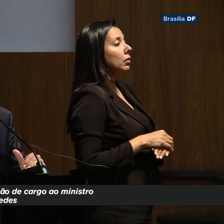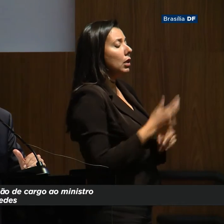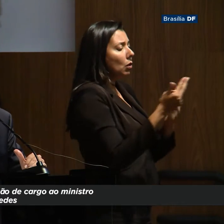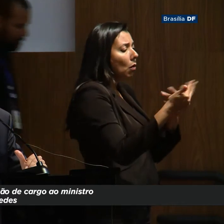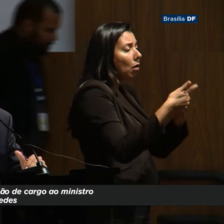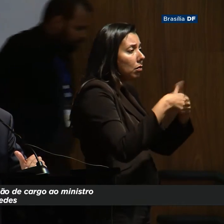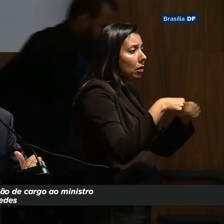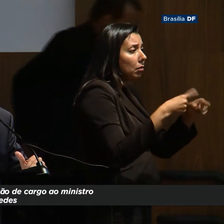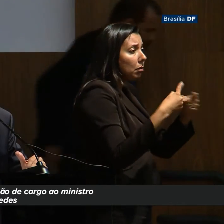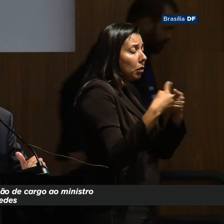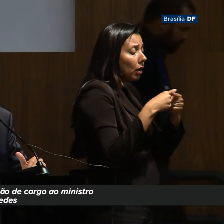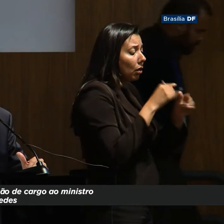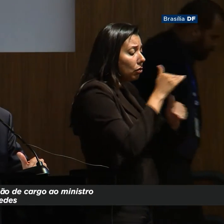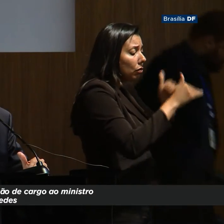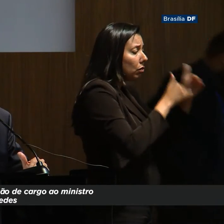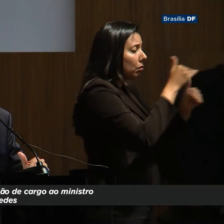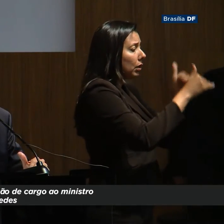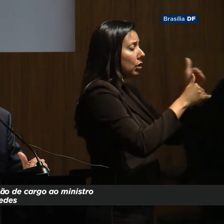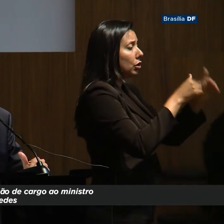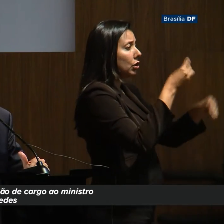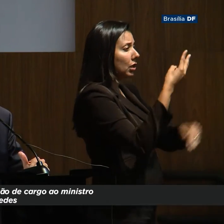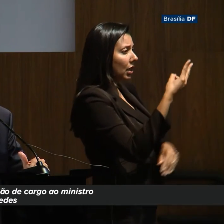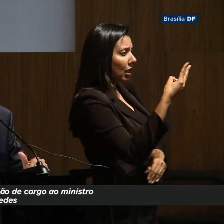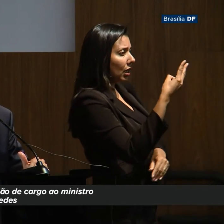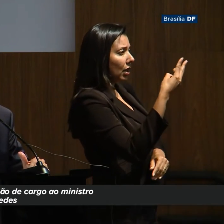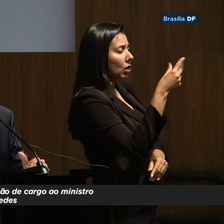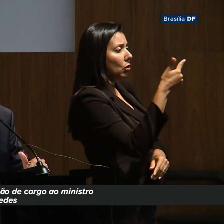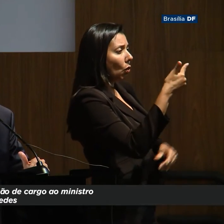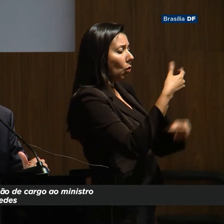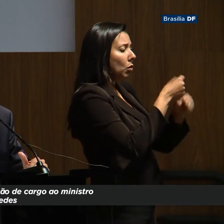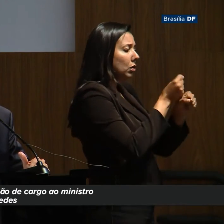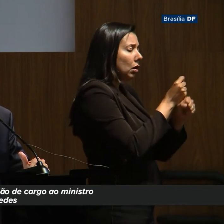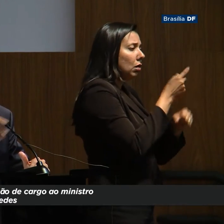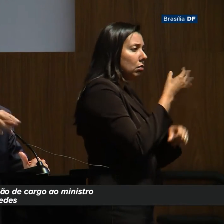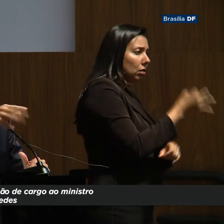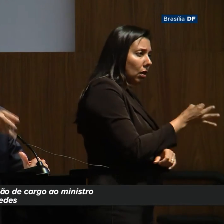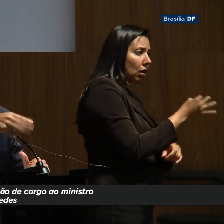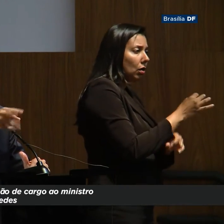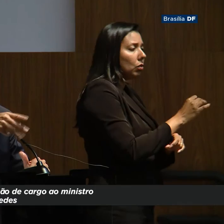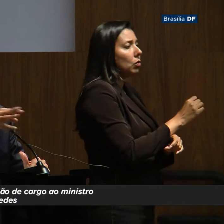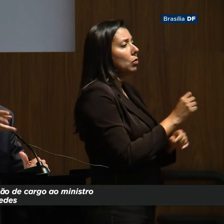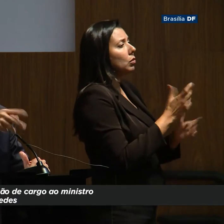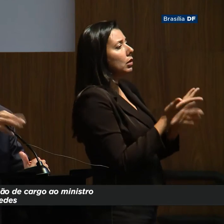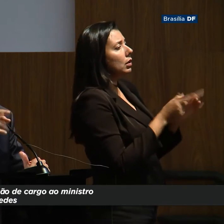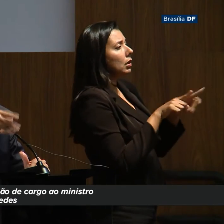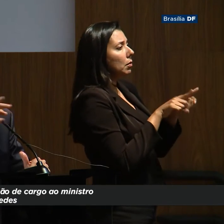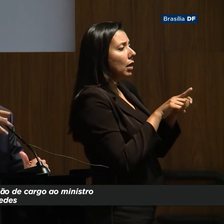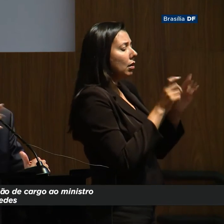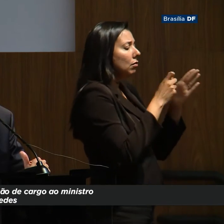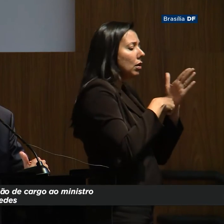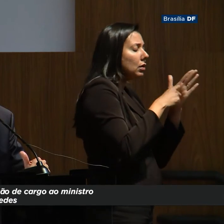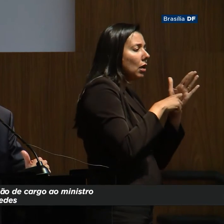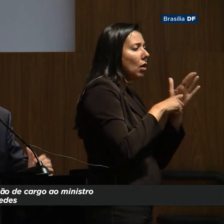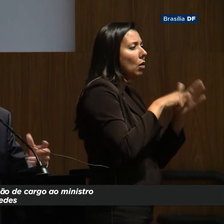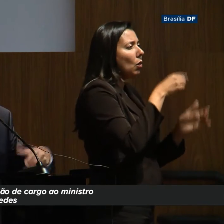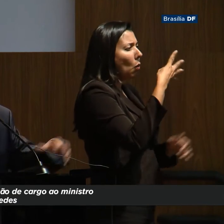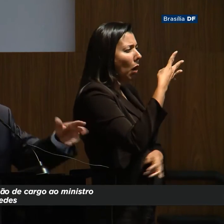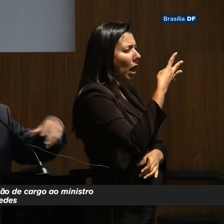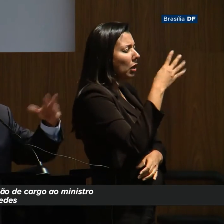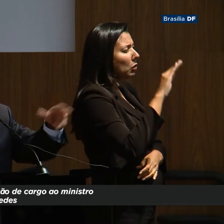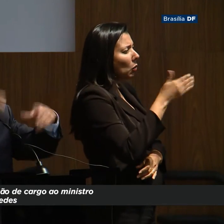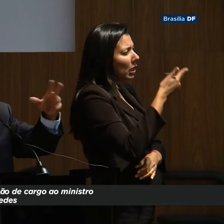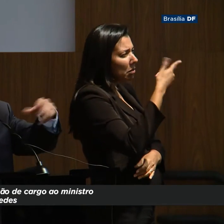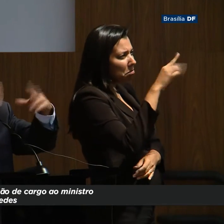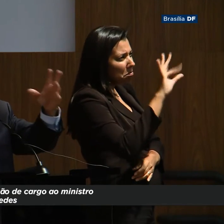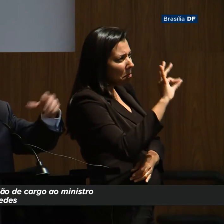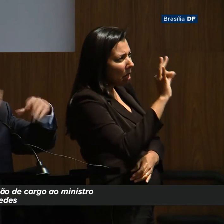porque com o crescimento de três, dois anos seguidos, mais, a inflação aí está em torno de quatro, três, meia, quatro também, o bolo